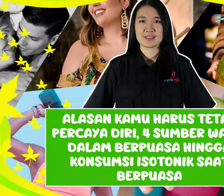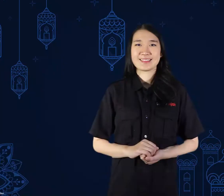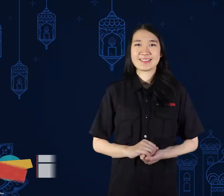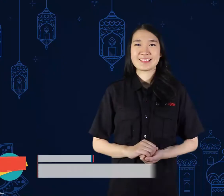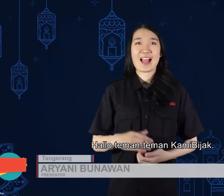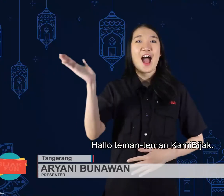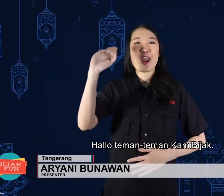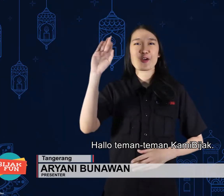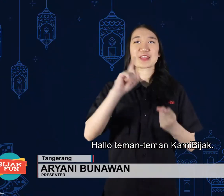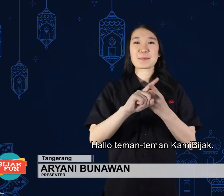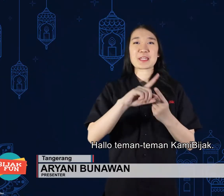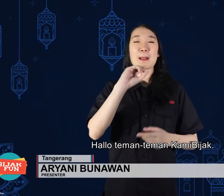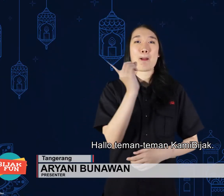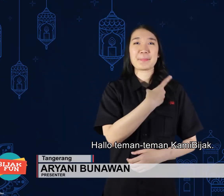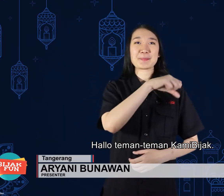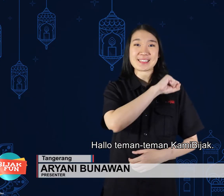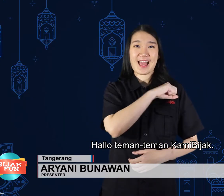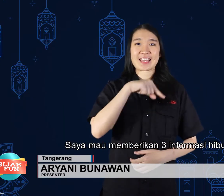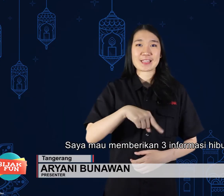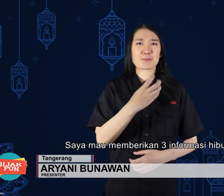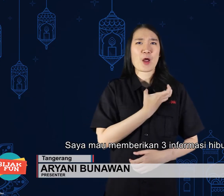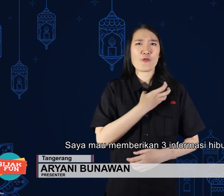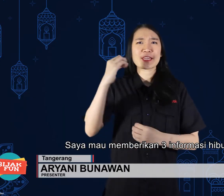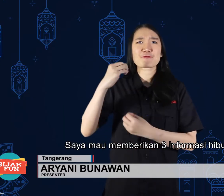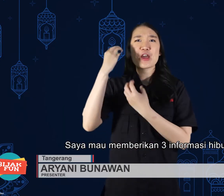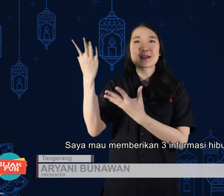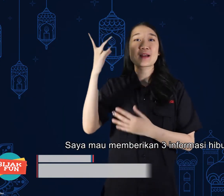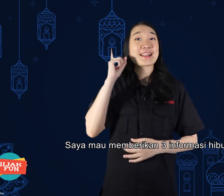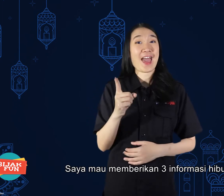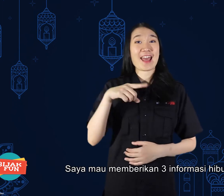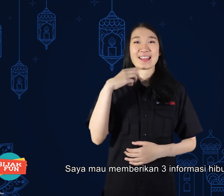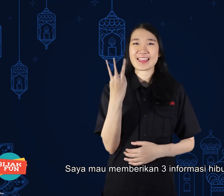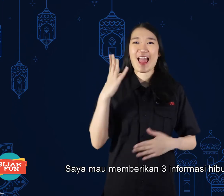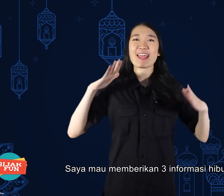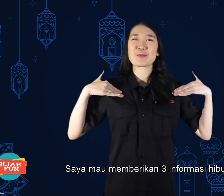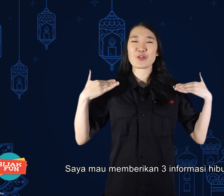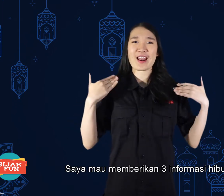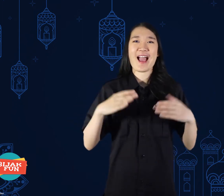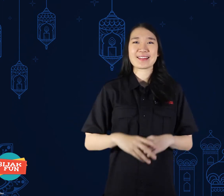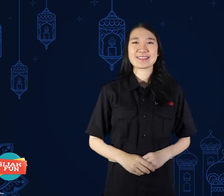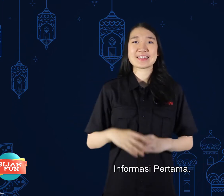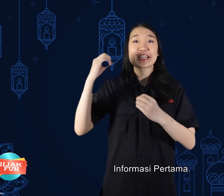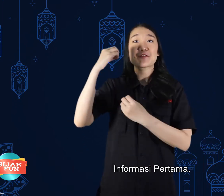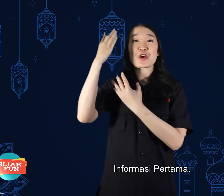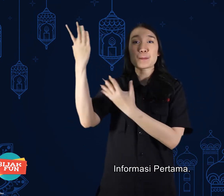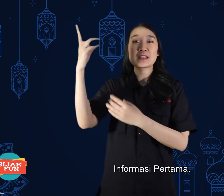Halo teman-teman kami bijak, saya mau memberikan 3 informasi hiburan. Informasi pertama,